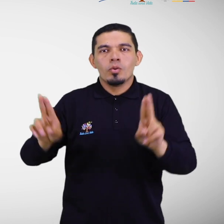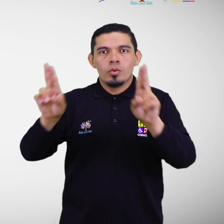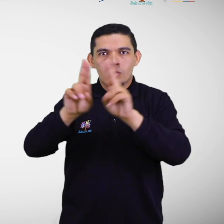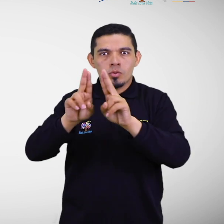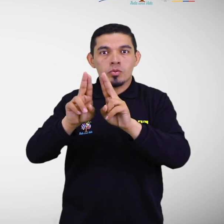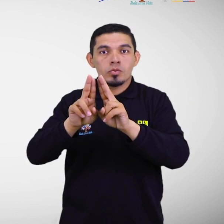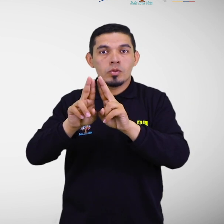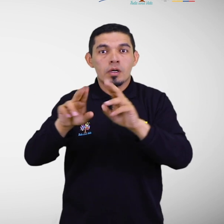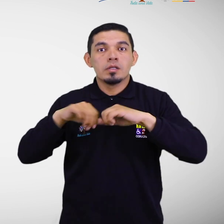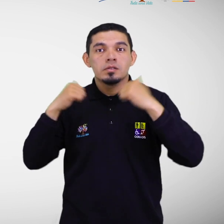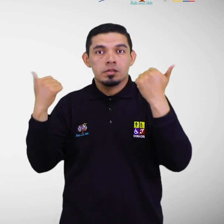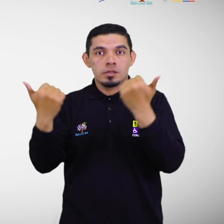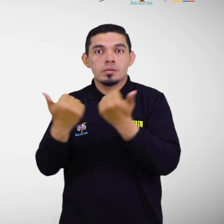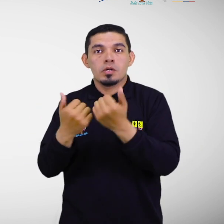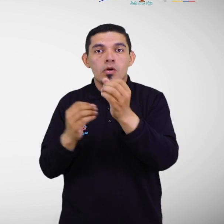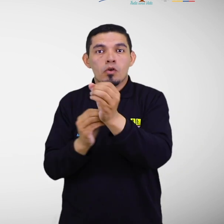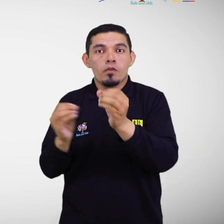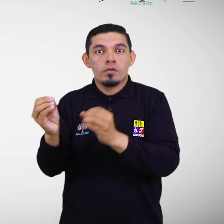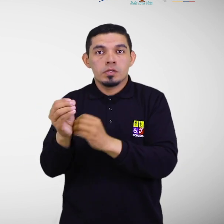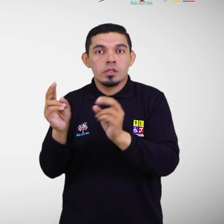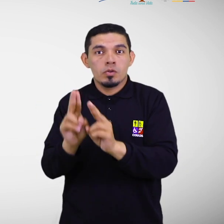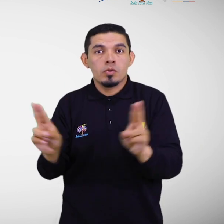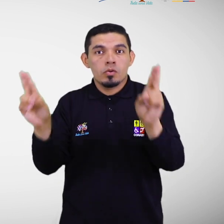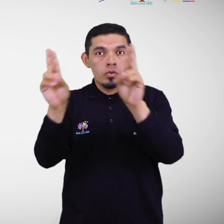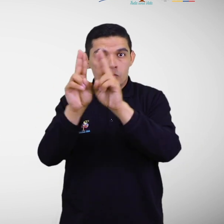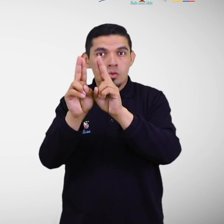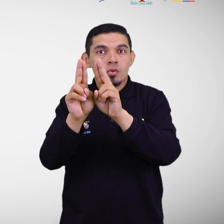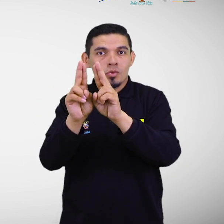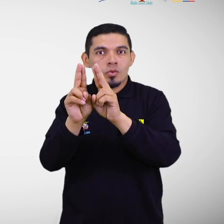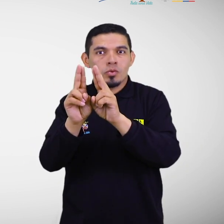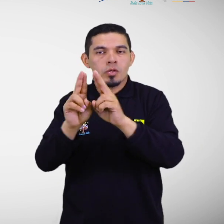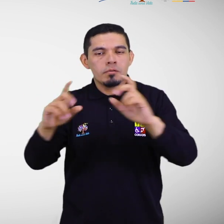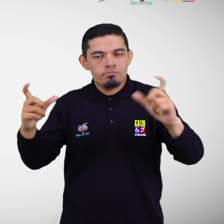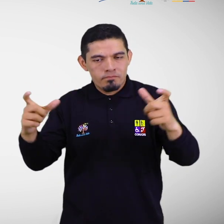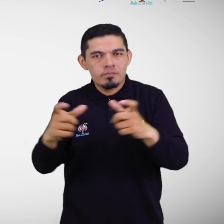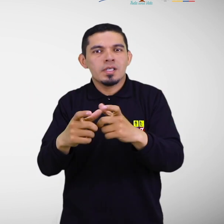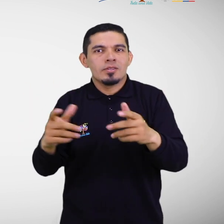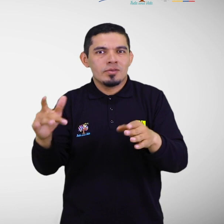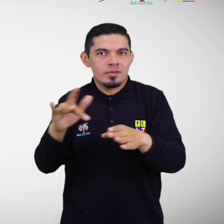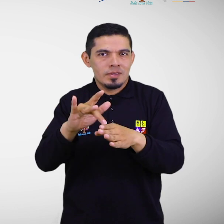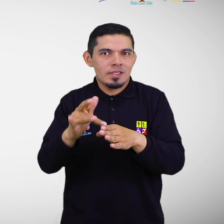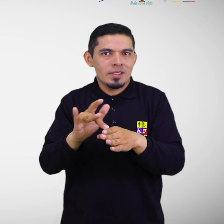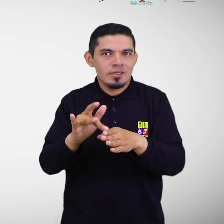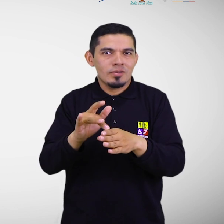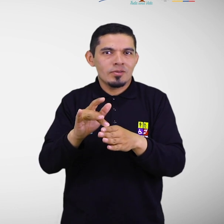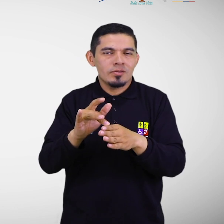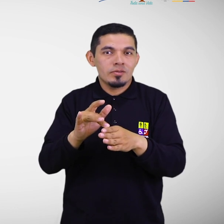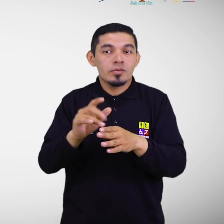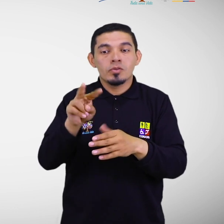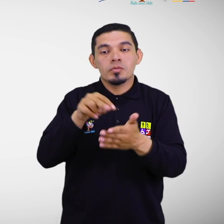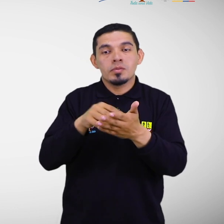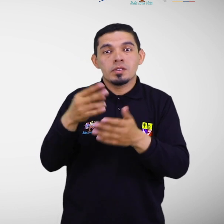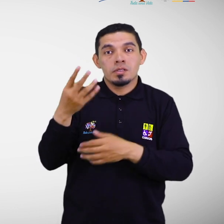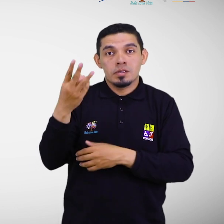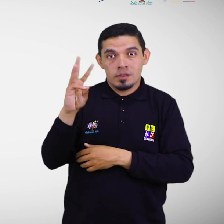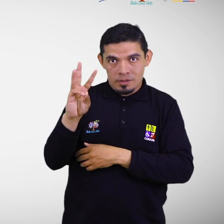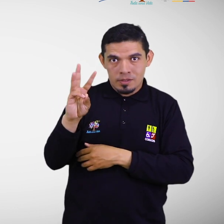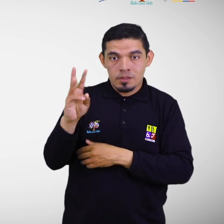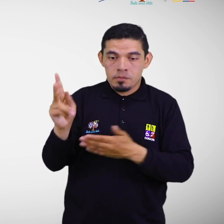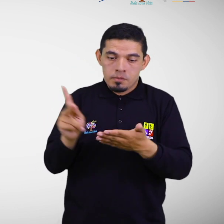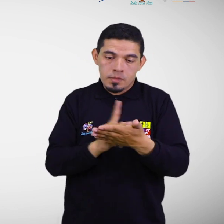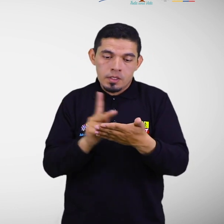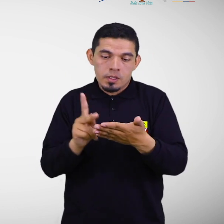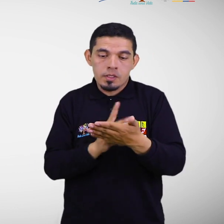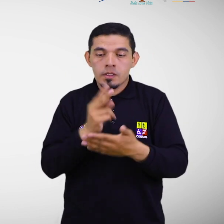Asamblea General, Oficina de las Naciones Unidas para la Reducción del Riesgo de Desastres, 2016, p.